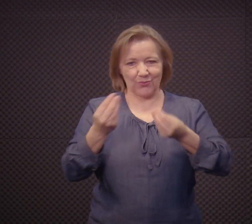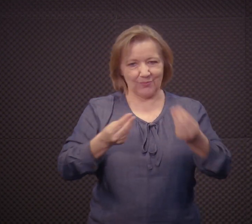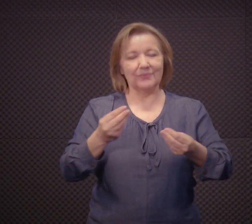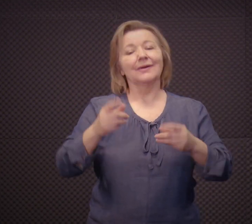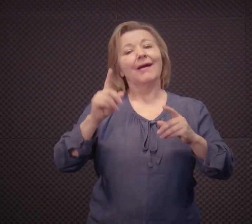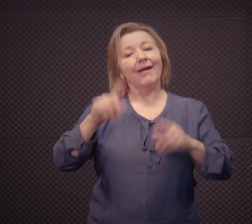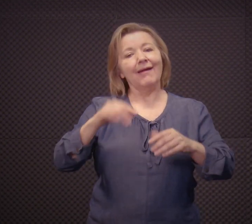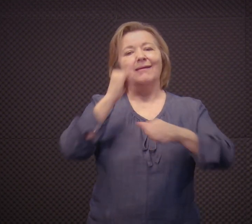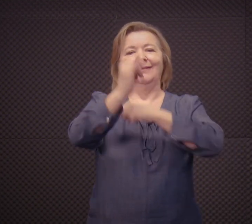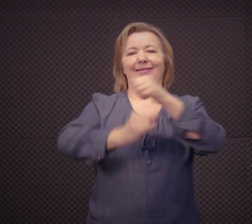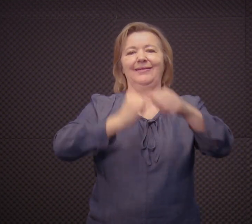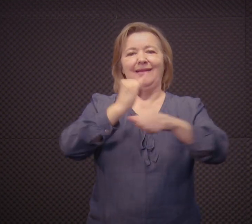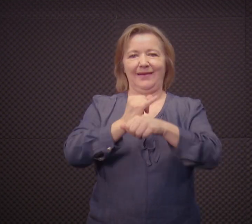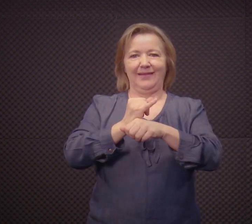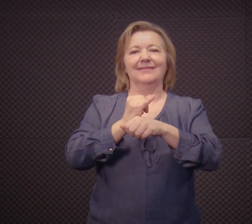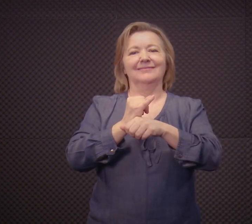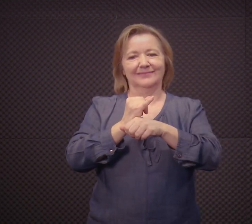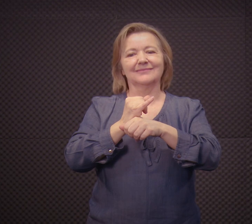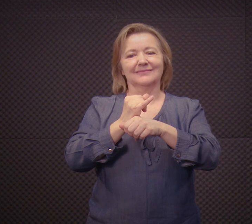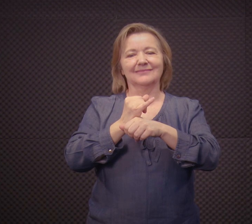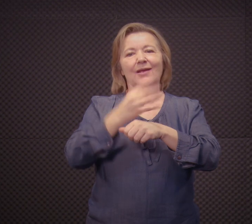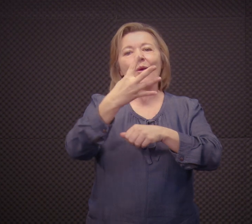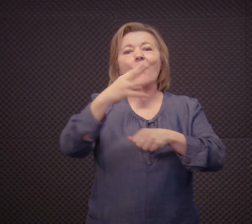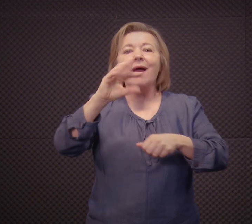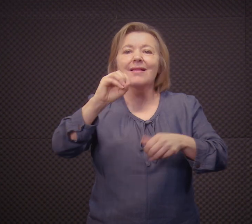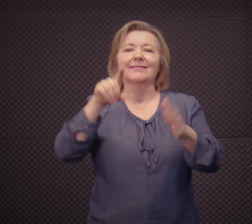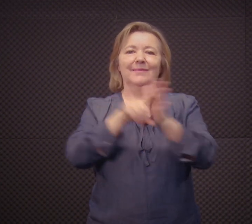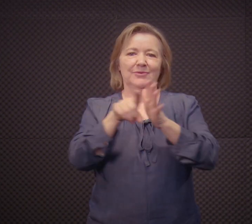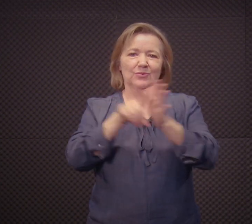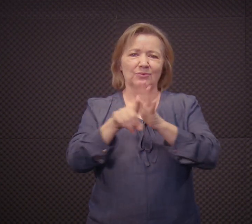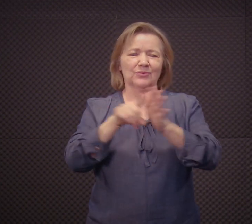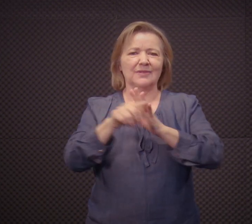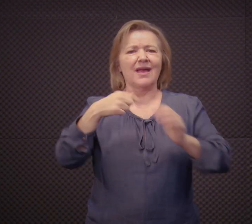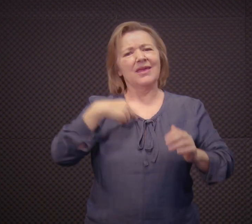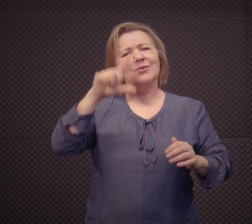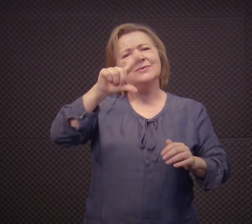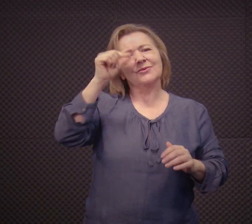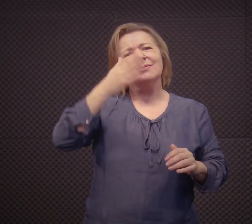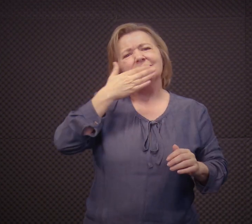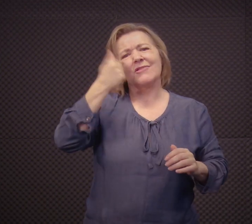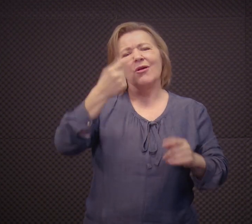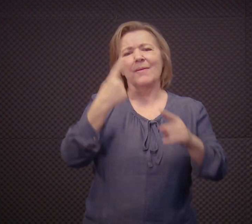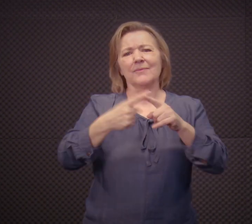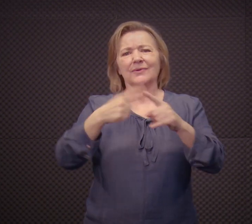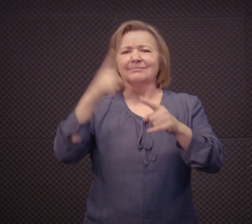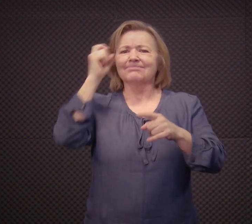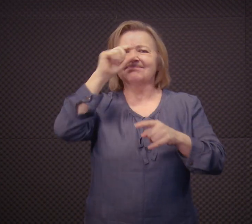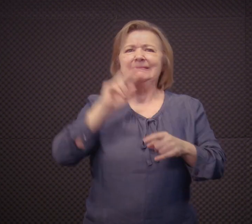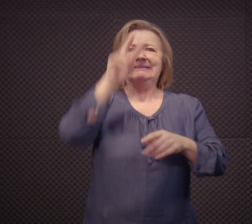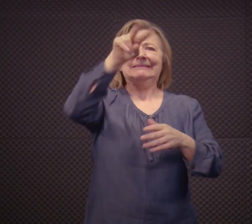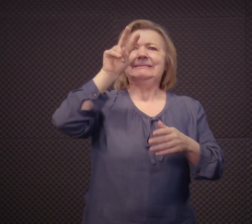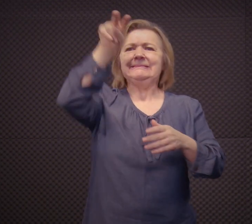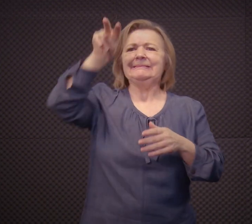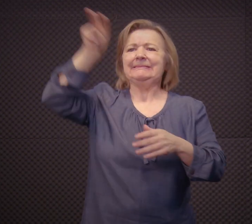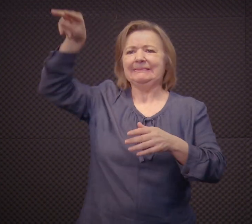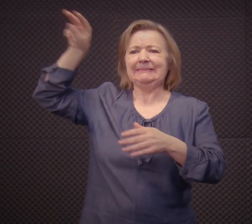avaliação. Como vai ser esta avaliação, né? Vai ser pela internet, 40 perguntas. Eu escolhi algumas